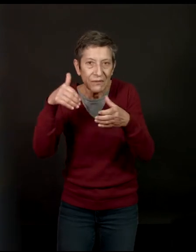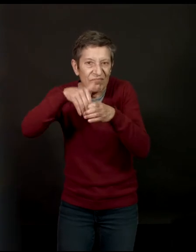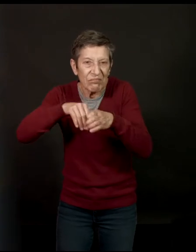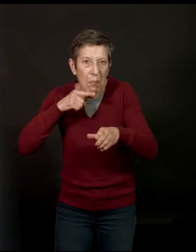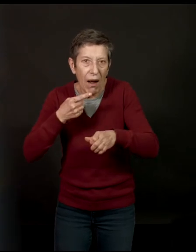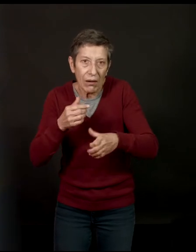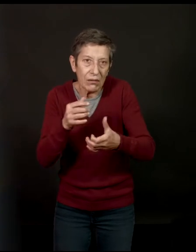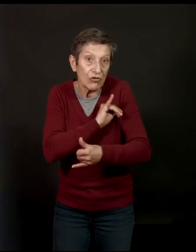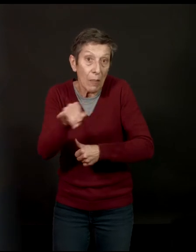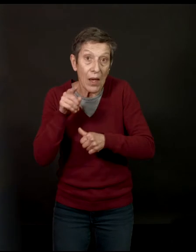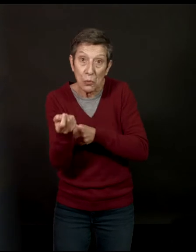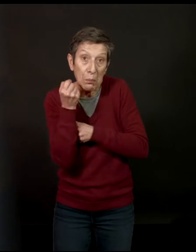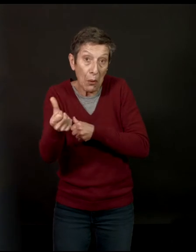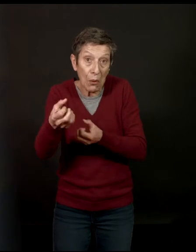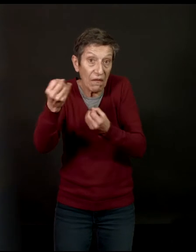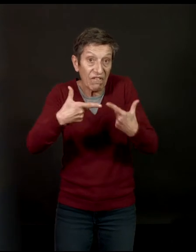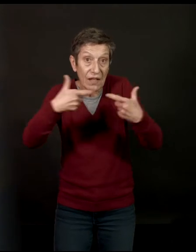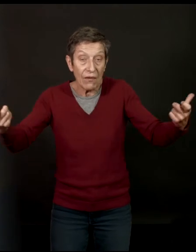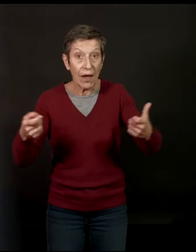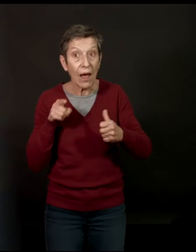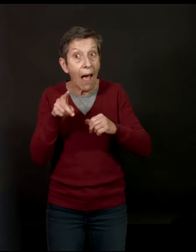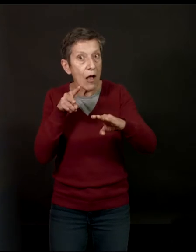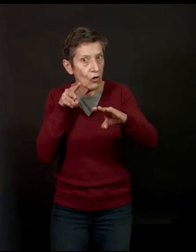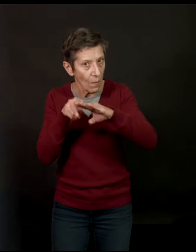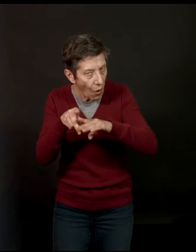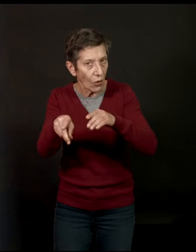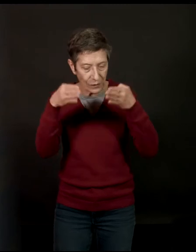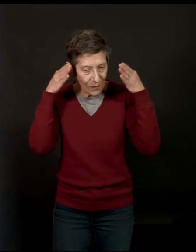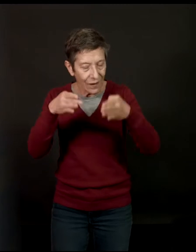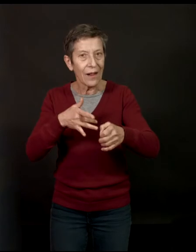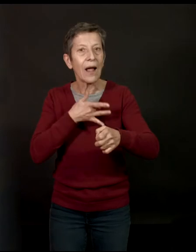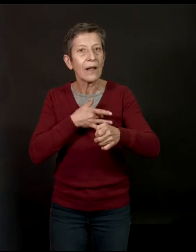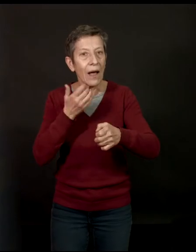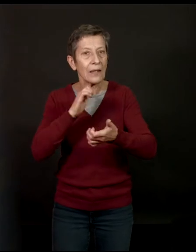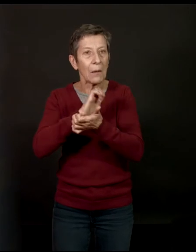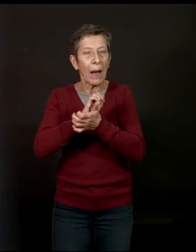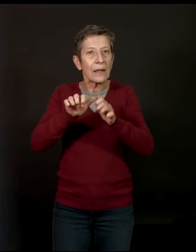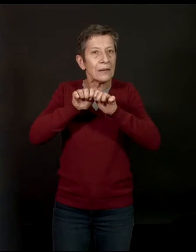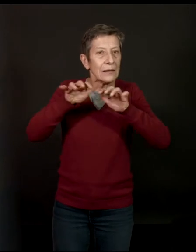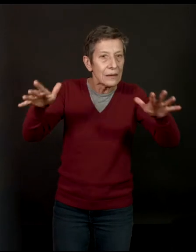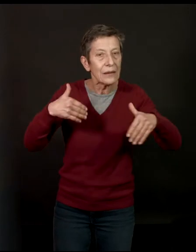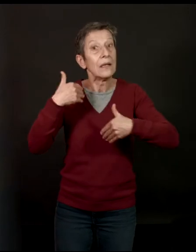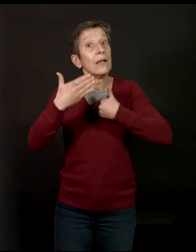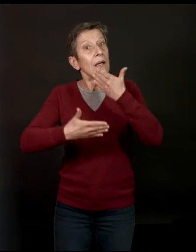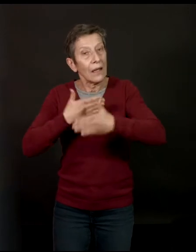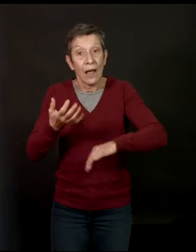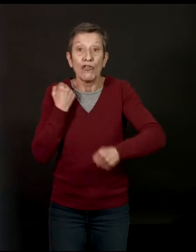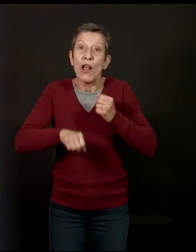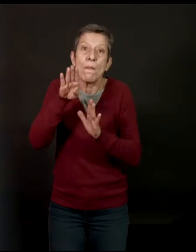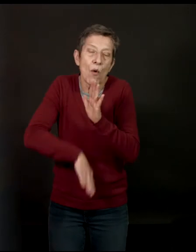ont commencé à les traiter. Et y compris dans la presse, ça prend petit à petit une autre dimension. C'est-à qu'on est moins gêné de les lire. Au monde où